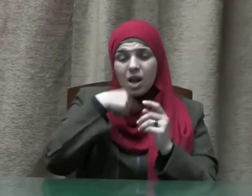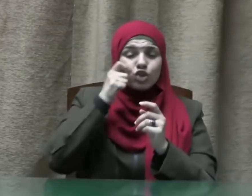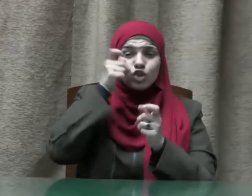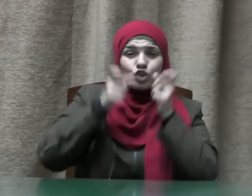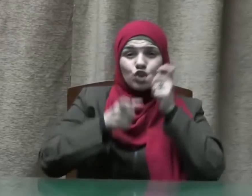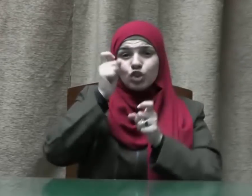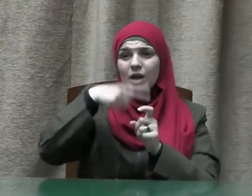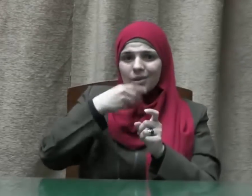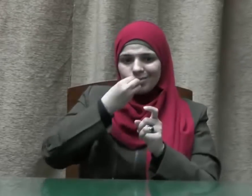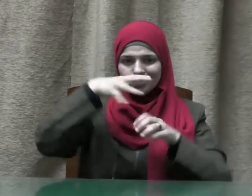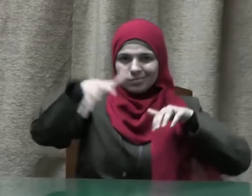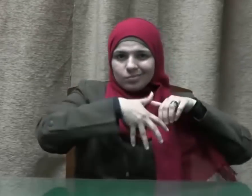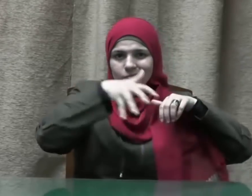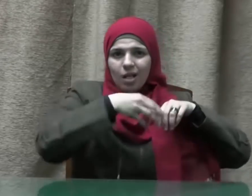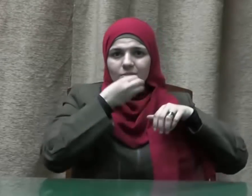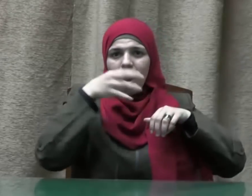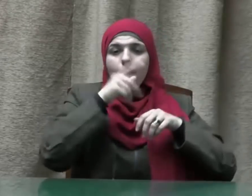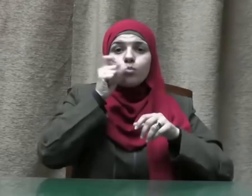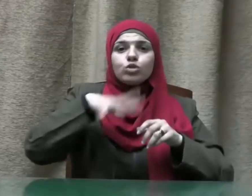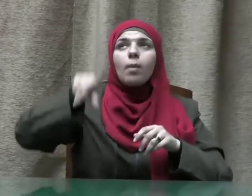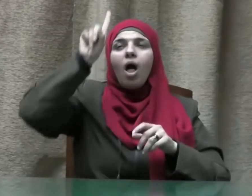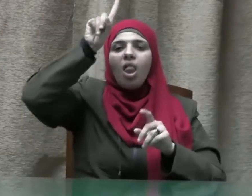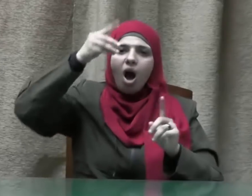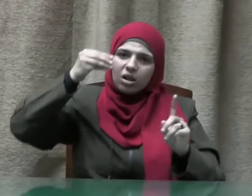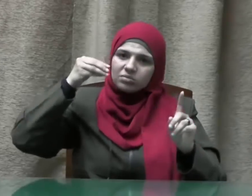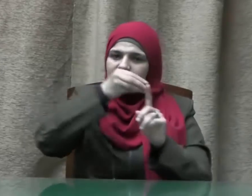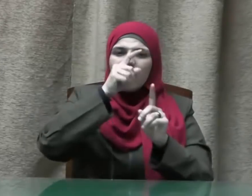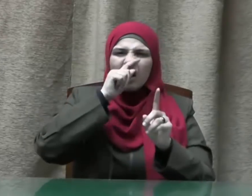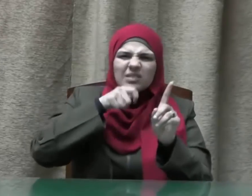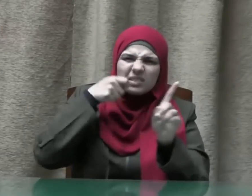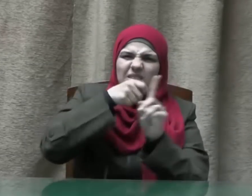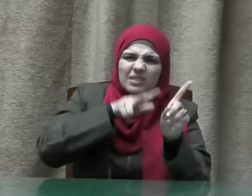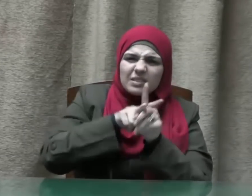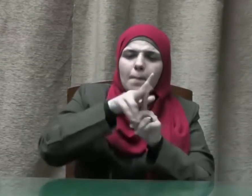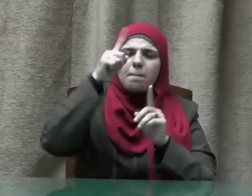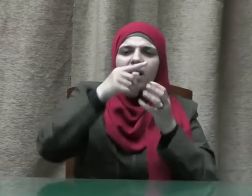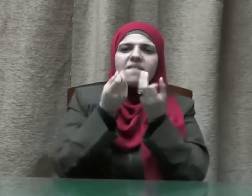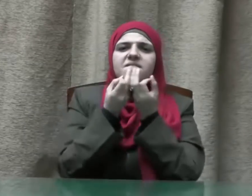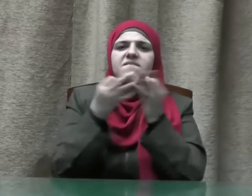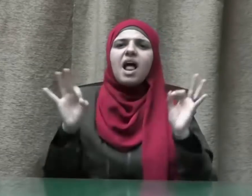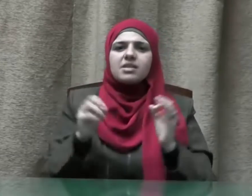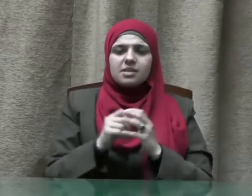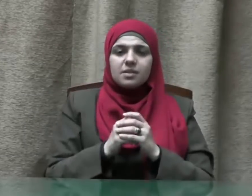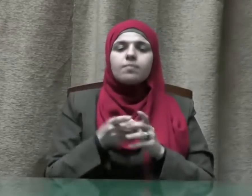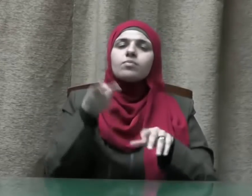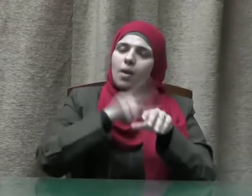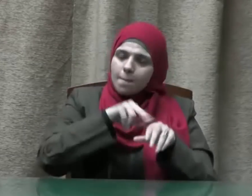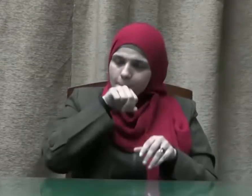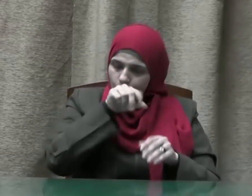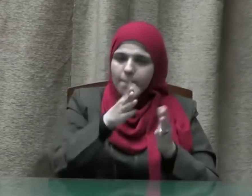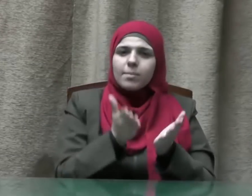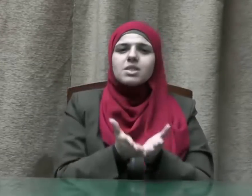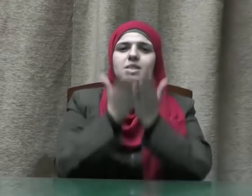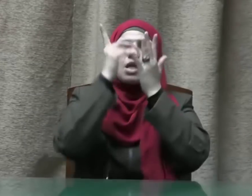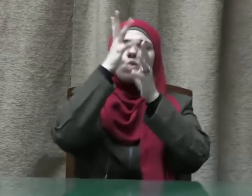طعامهم ضربه الله بالجزام والإفلاس ويقول صلى الله عليه وسلم